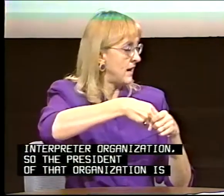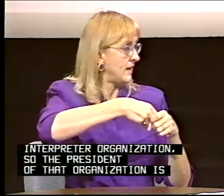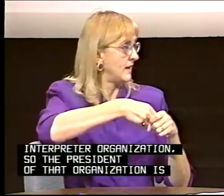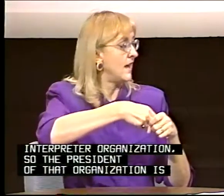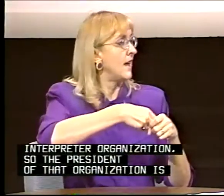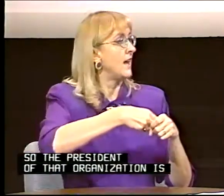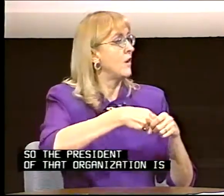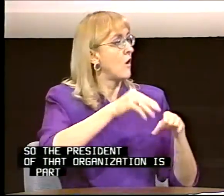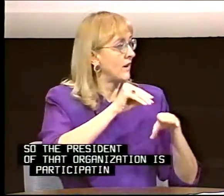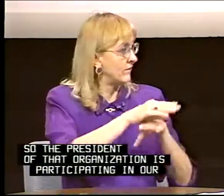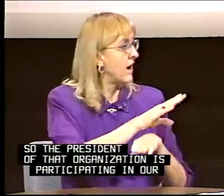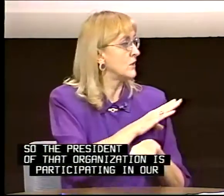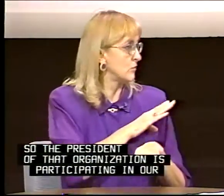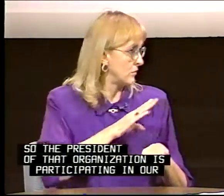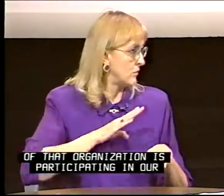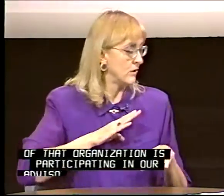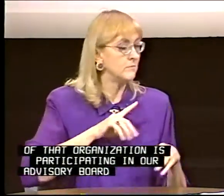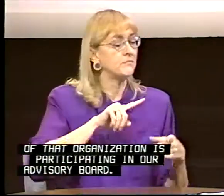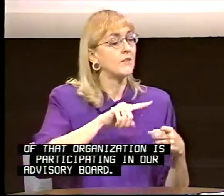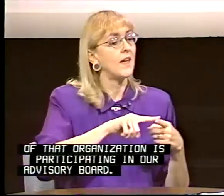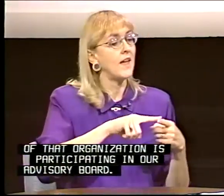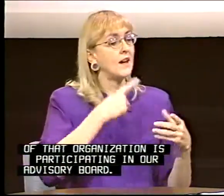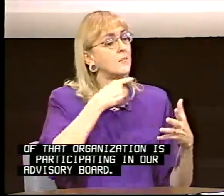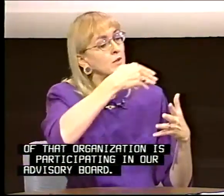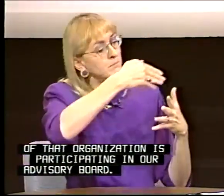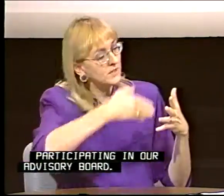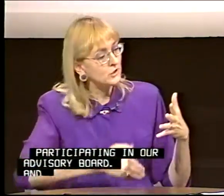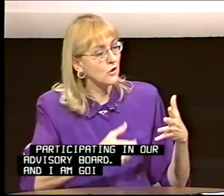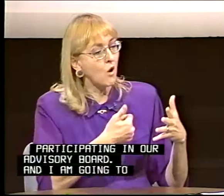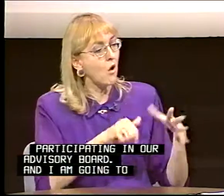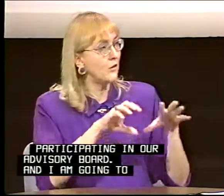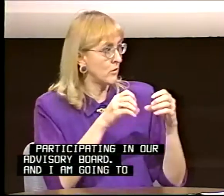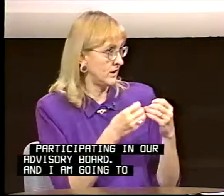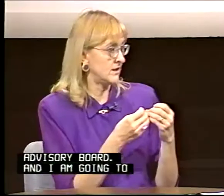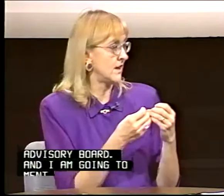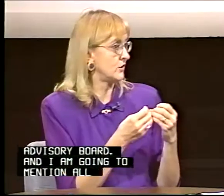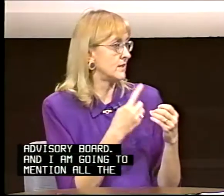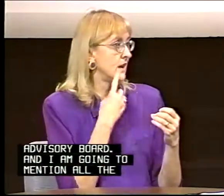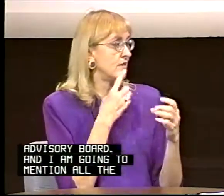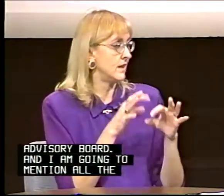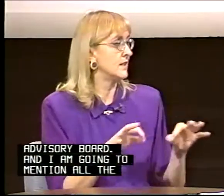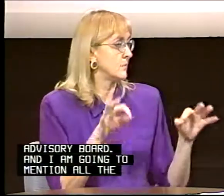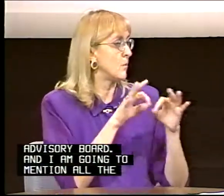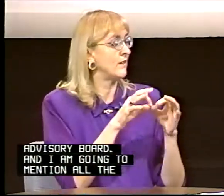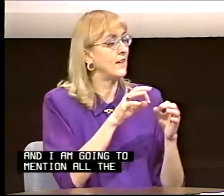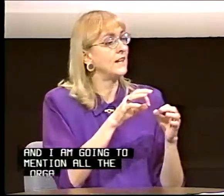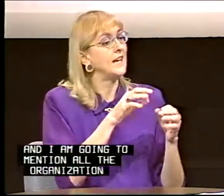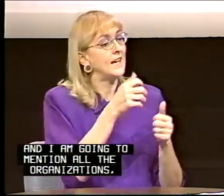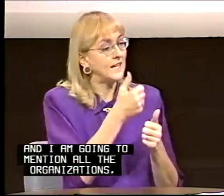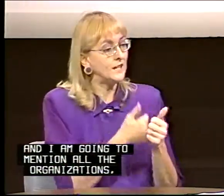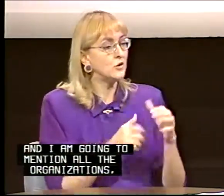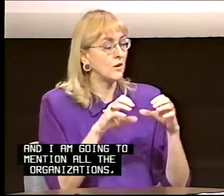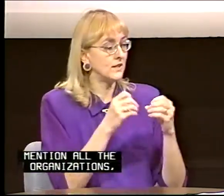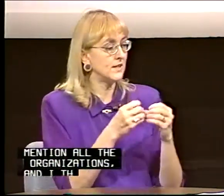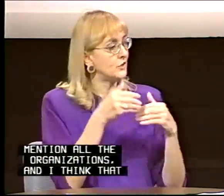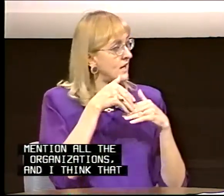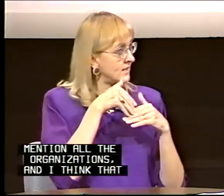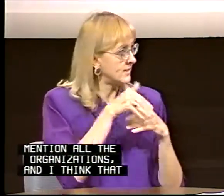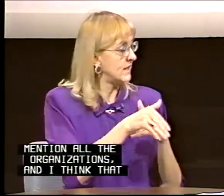in our advisory board. And I'm going to mention all the organizations, and I think it is important that each organization has sent